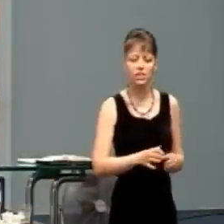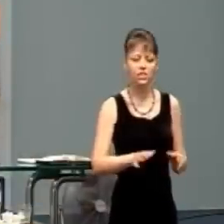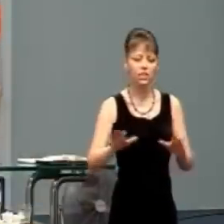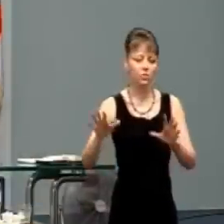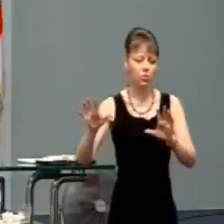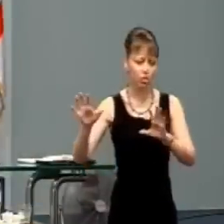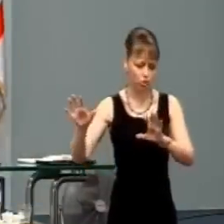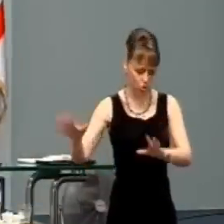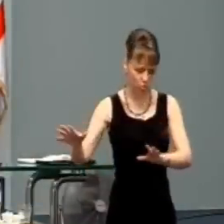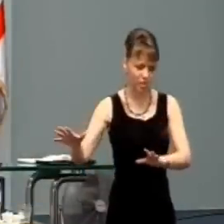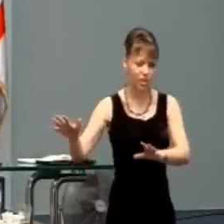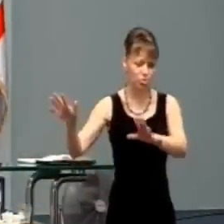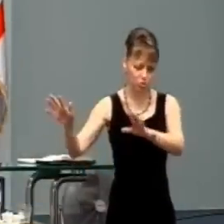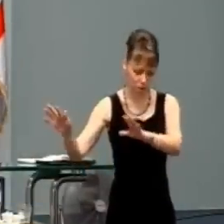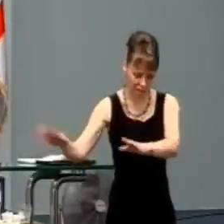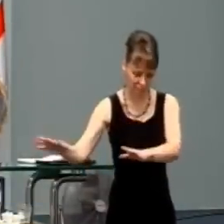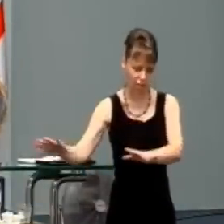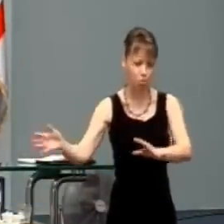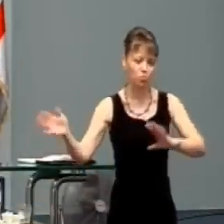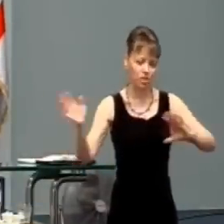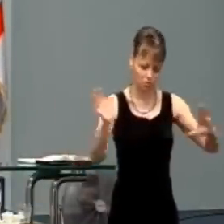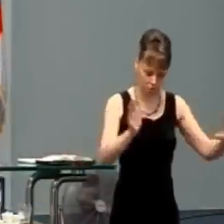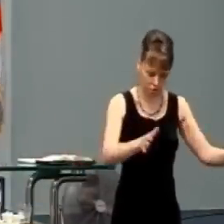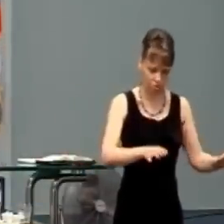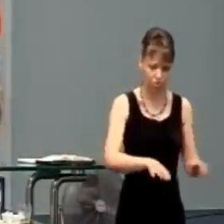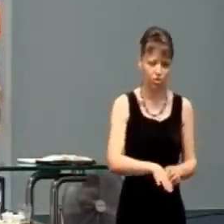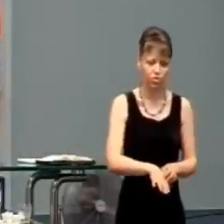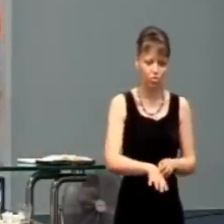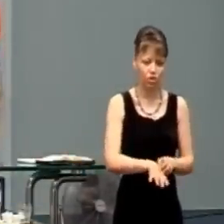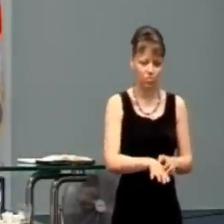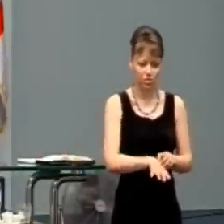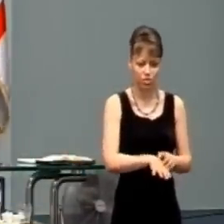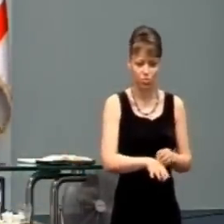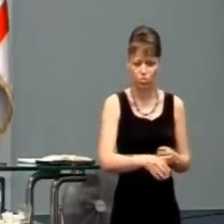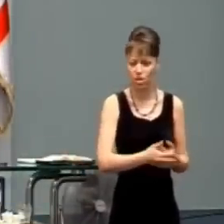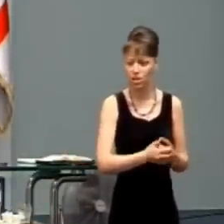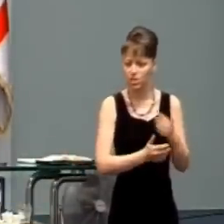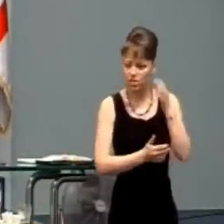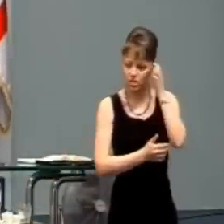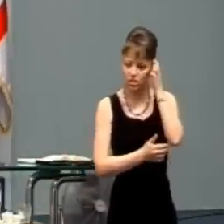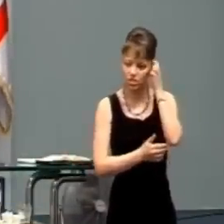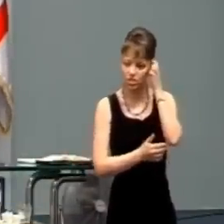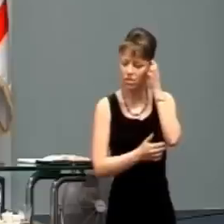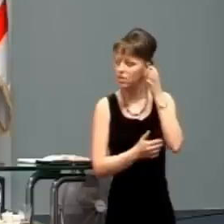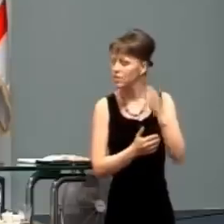a potom nám povedali, že ju privezú sem do tejto miestnosti, aby sme čakali.